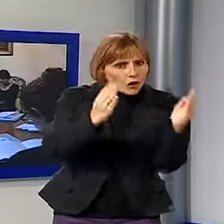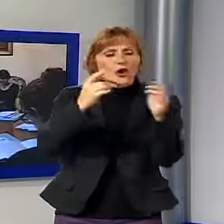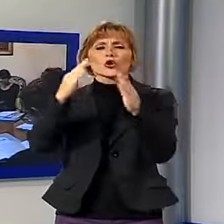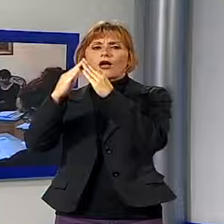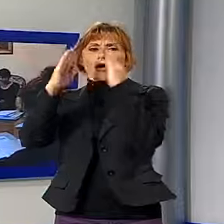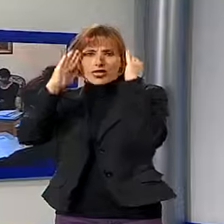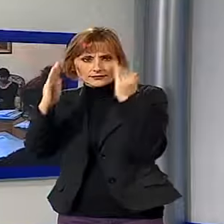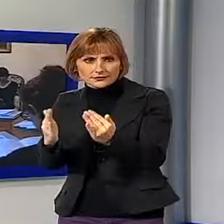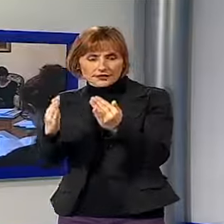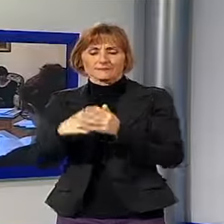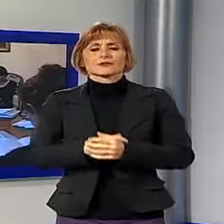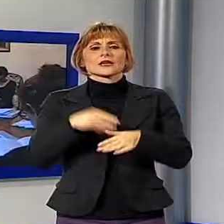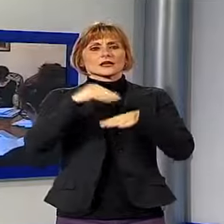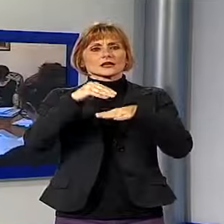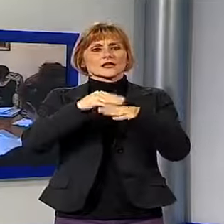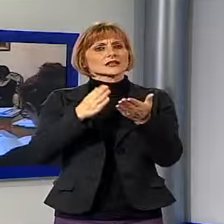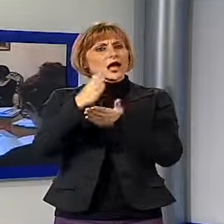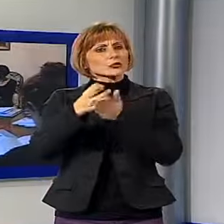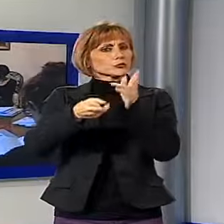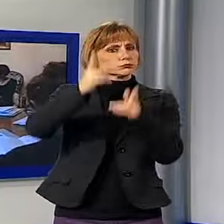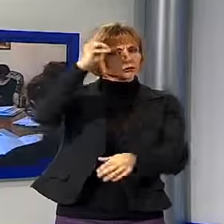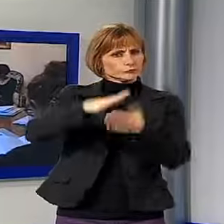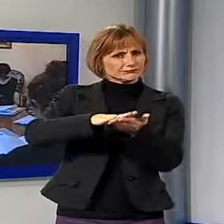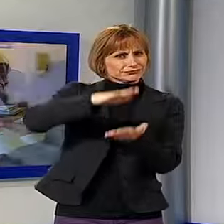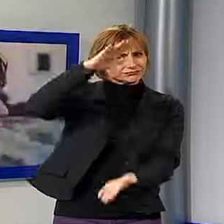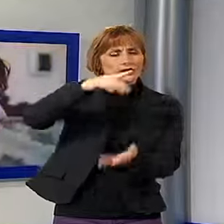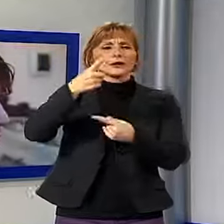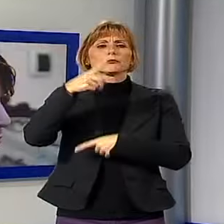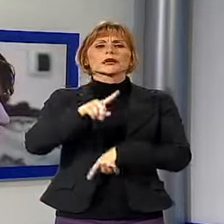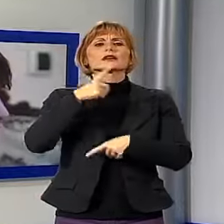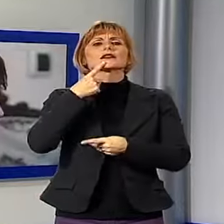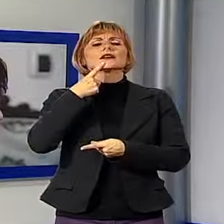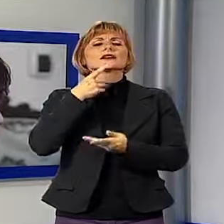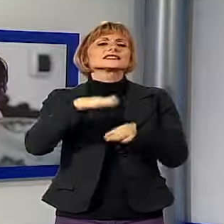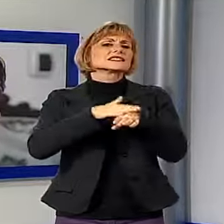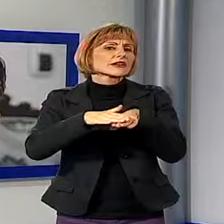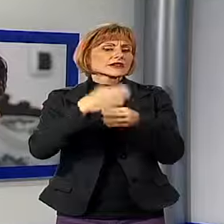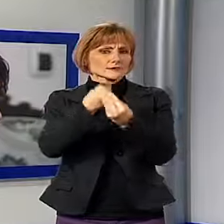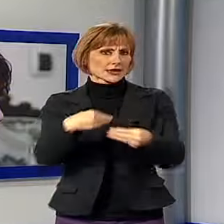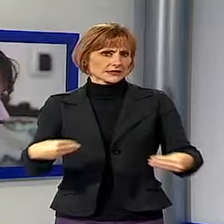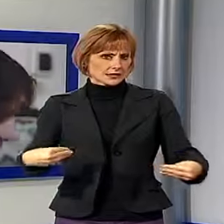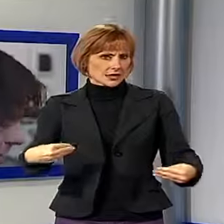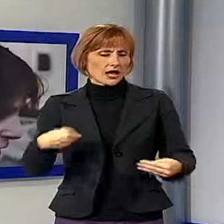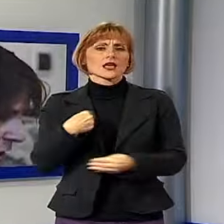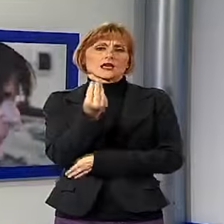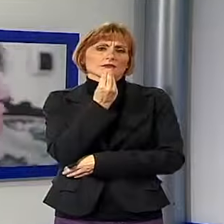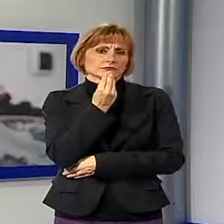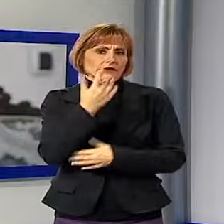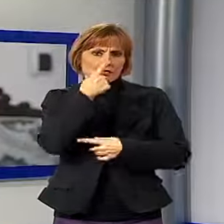richieste di aiuto più frequenti sono rappresentate dalla fornitura di beni e servizi materiali come viveri, vestiario, buoni